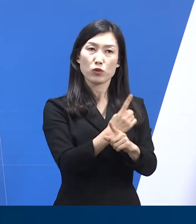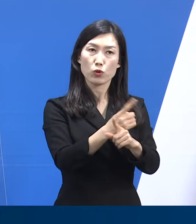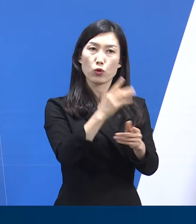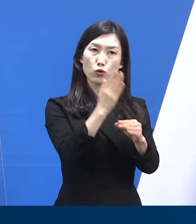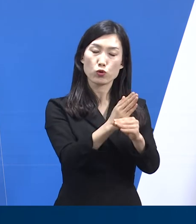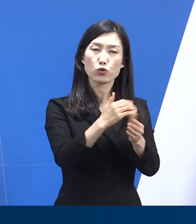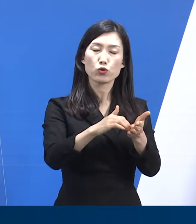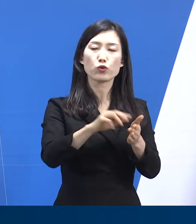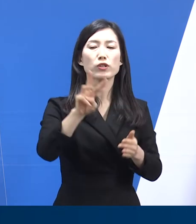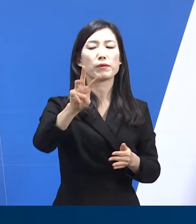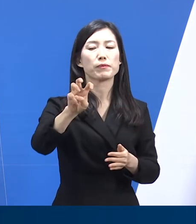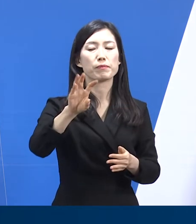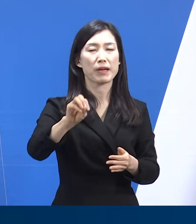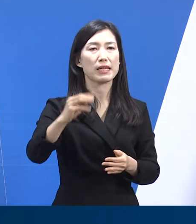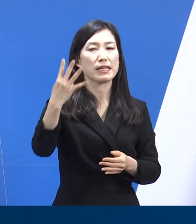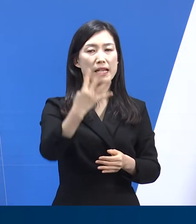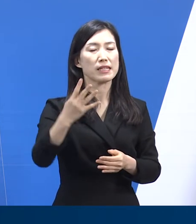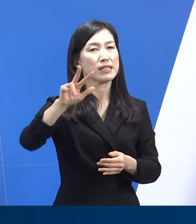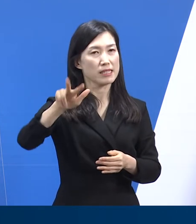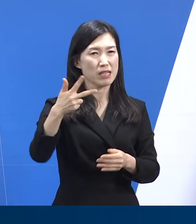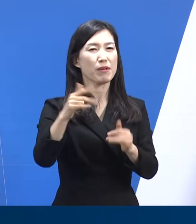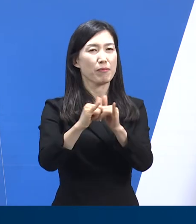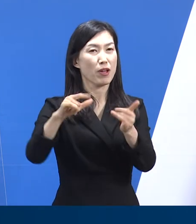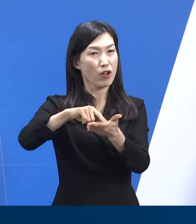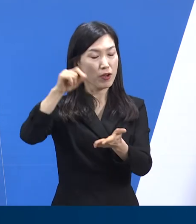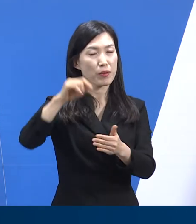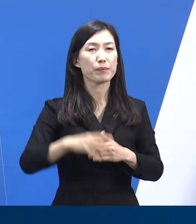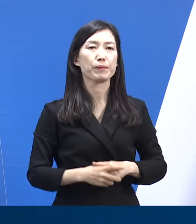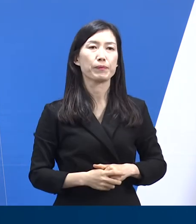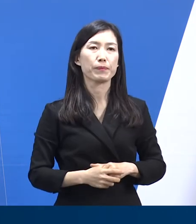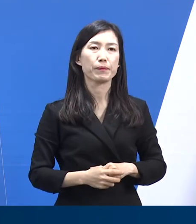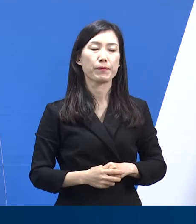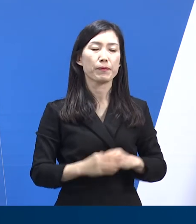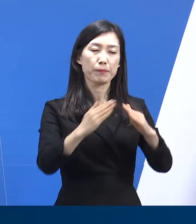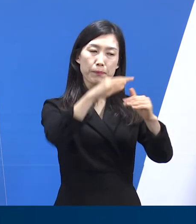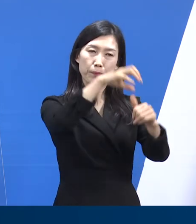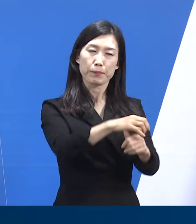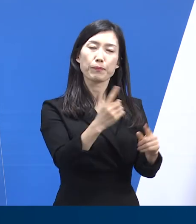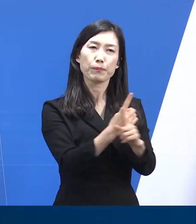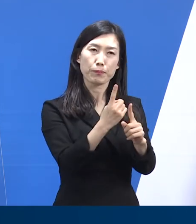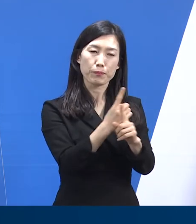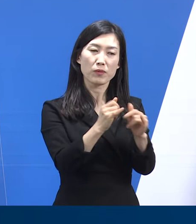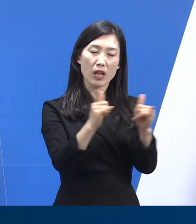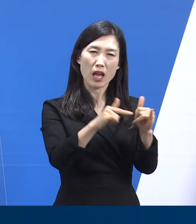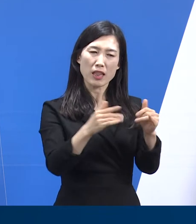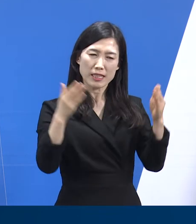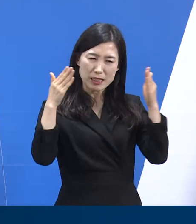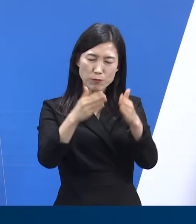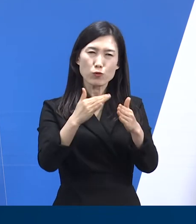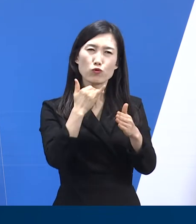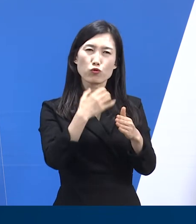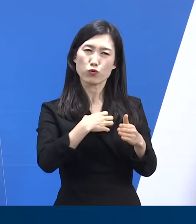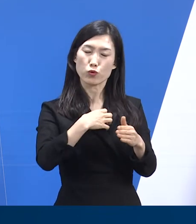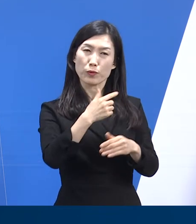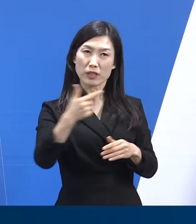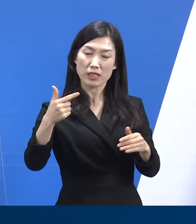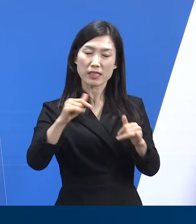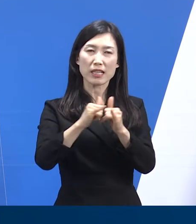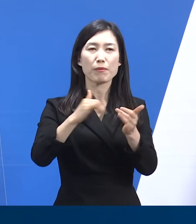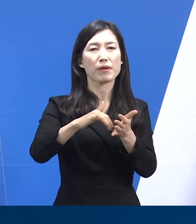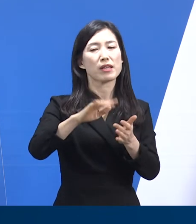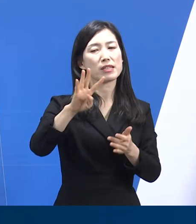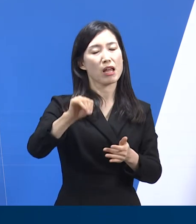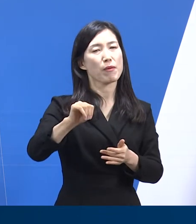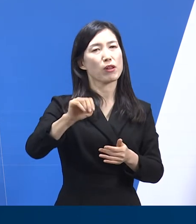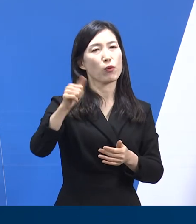30만 4,876명입니다. 재택치료 대상자 중 집중관리군은 4만 55명으로